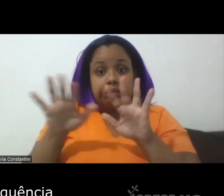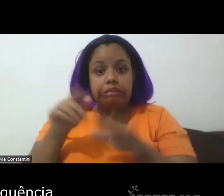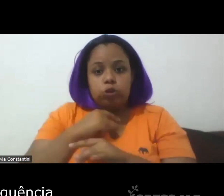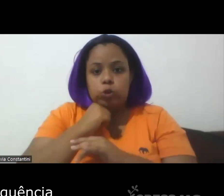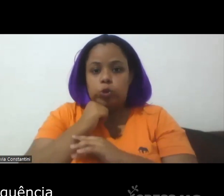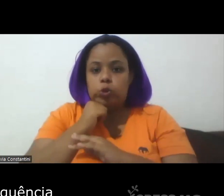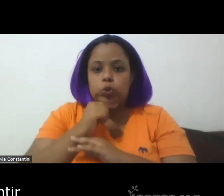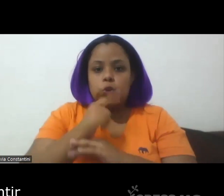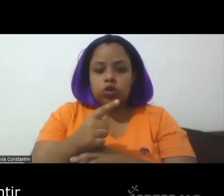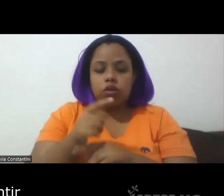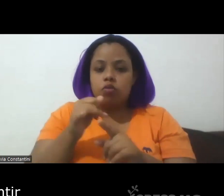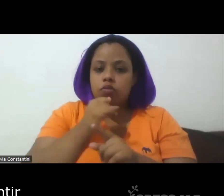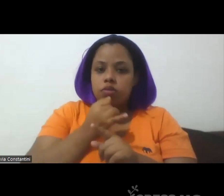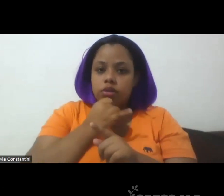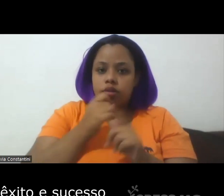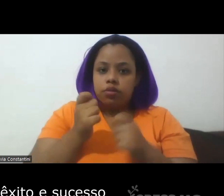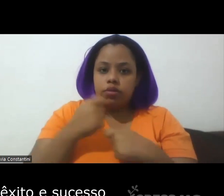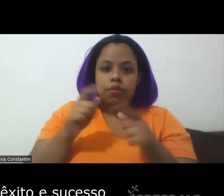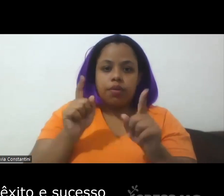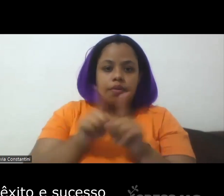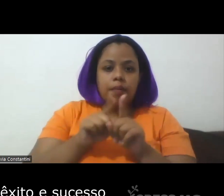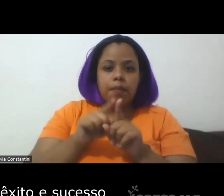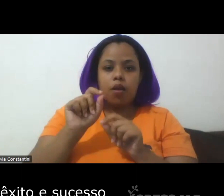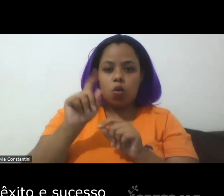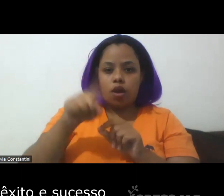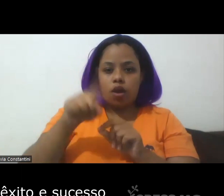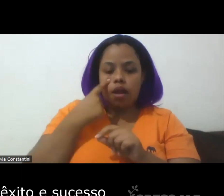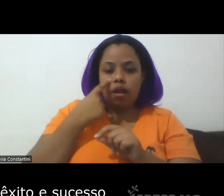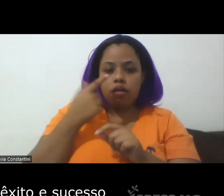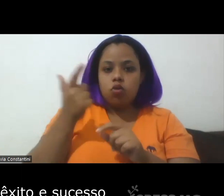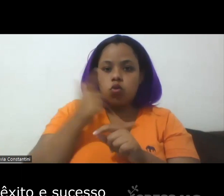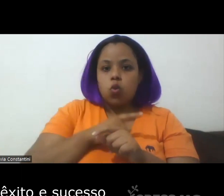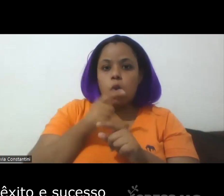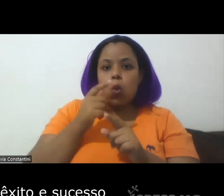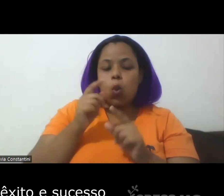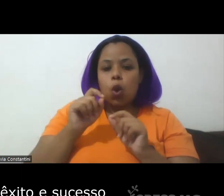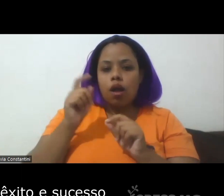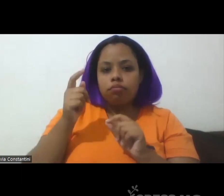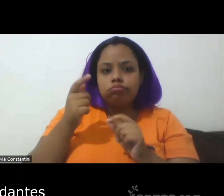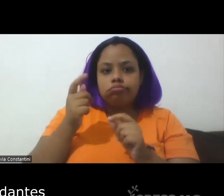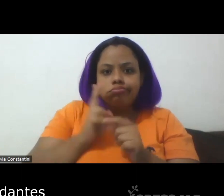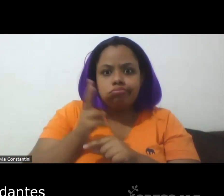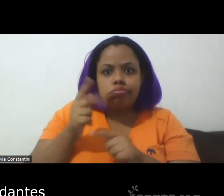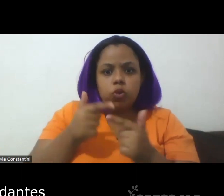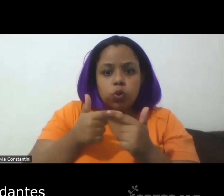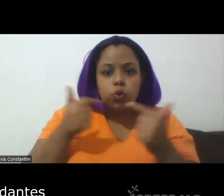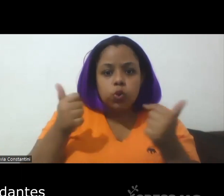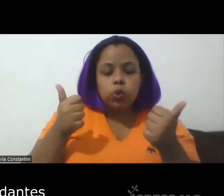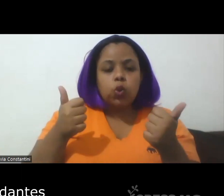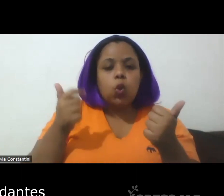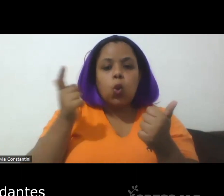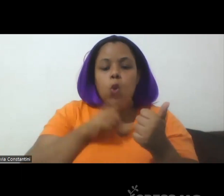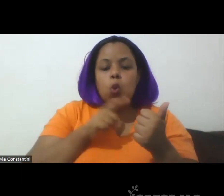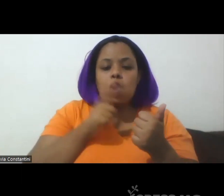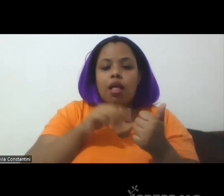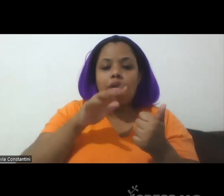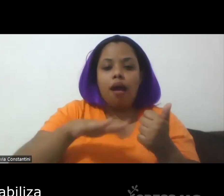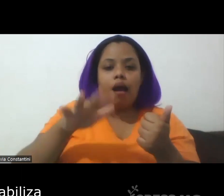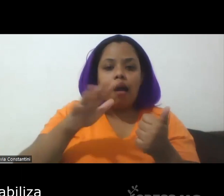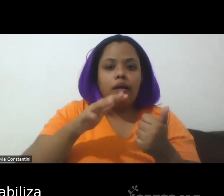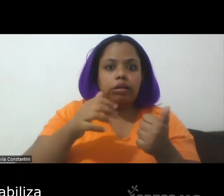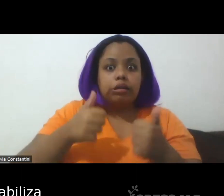por consequência garantir a permanência e êxito e sucesso dos estudantes,